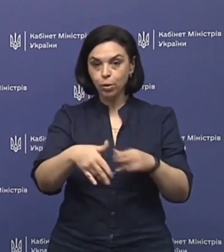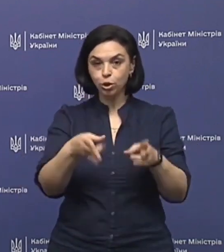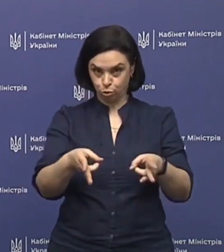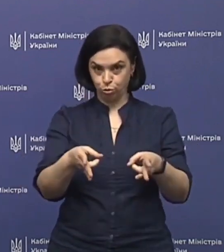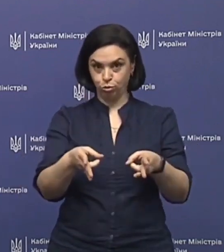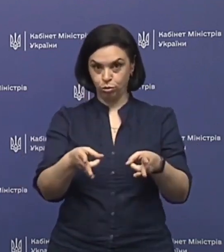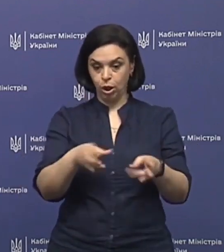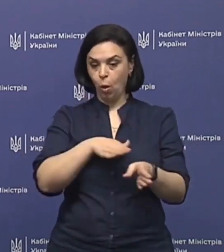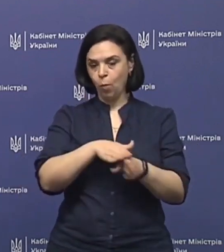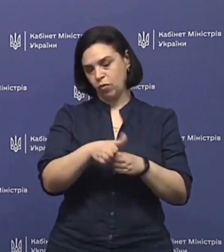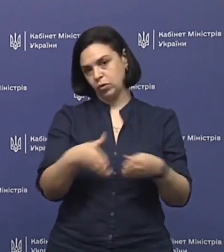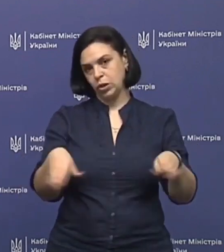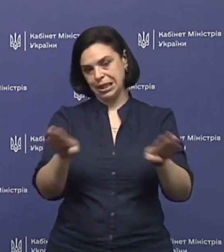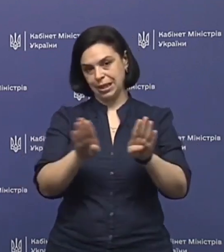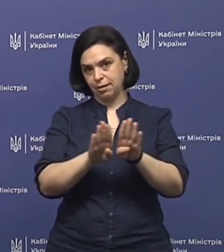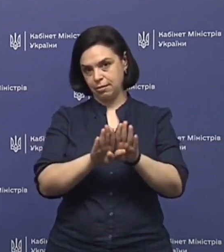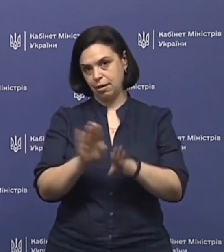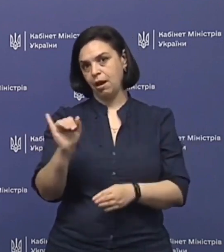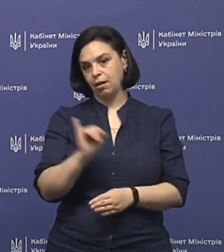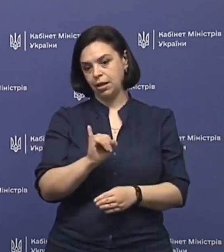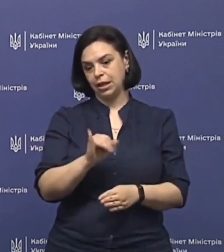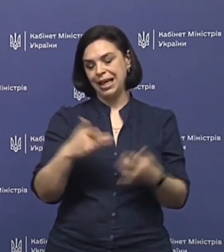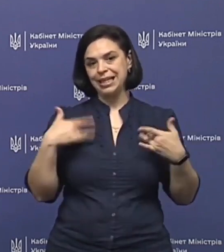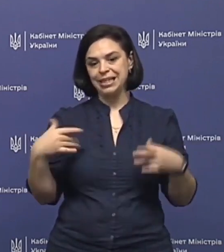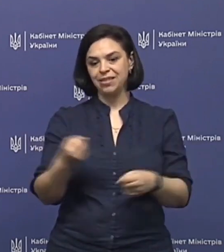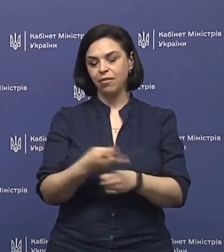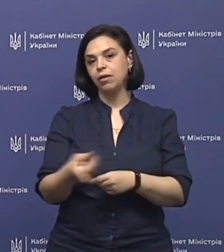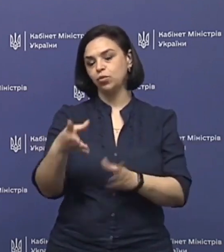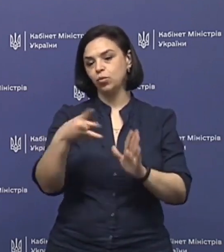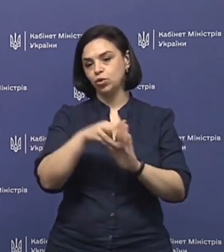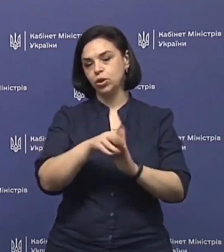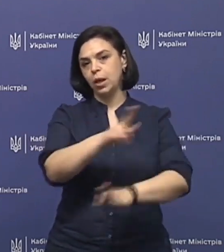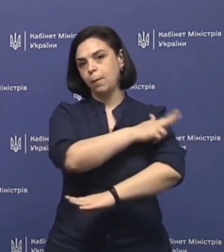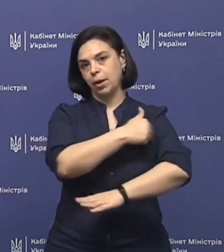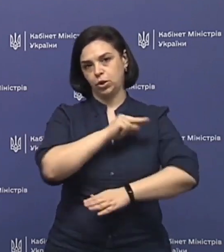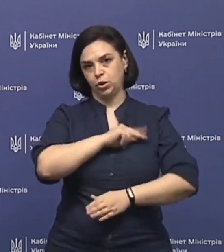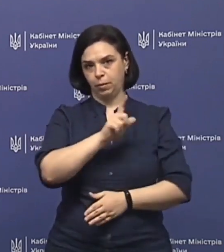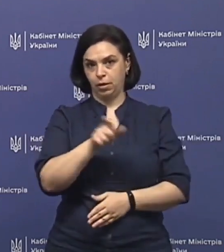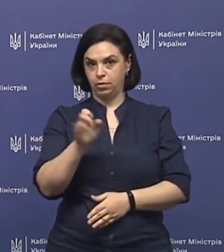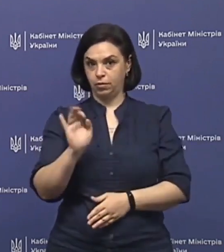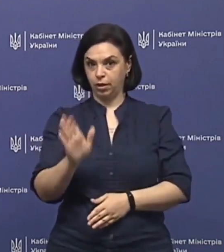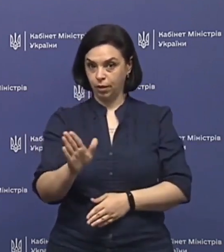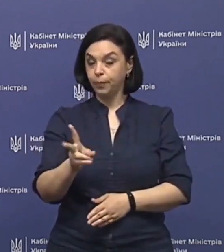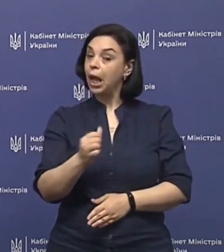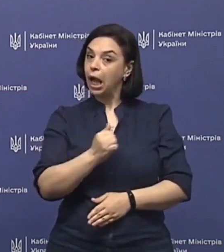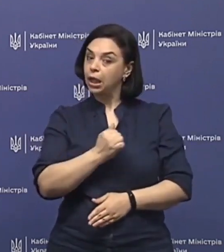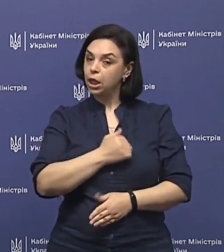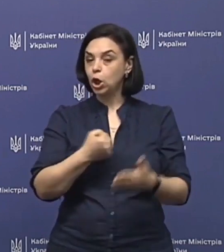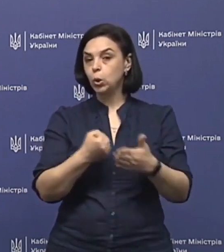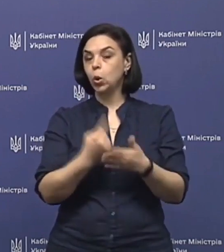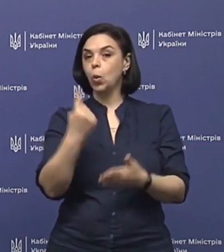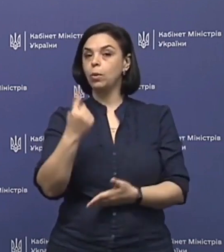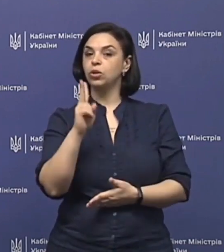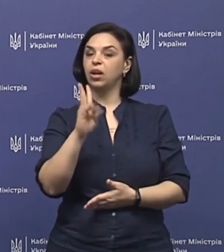повного закриття і звільнення в тому числі медичних працівників. На жаль, до 1